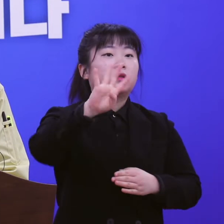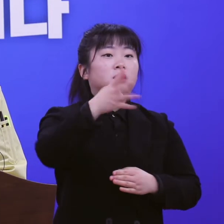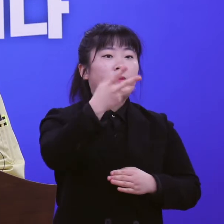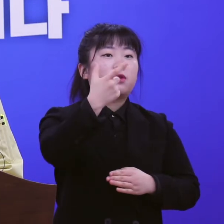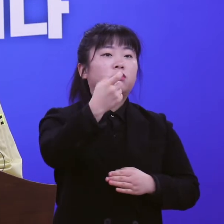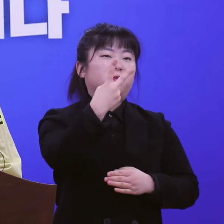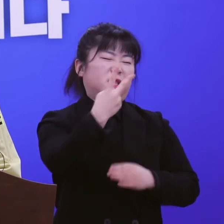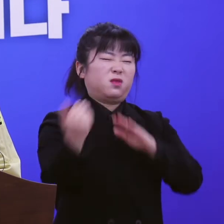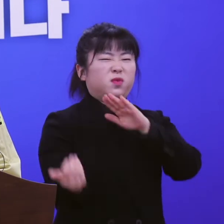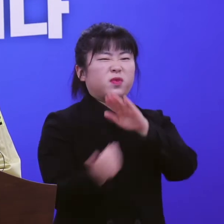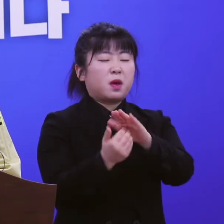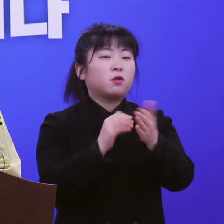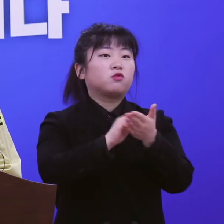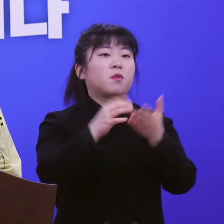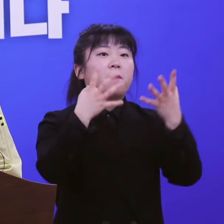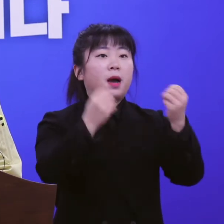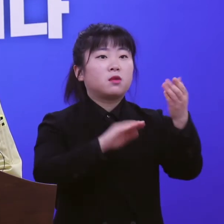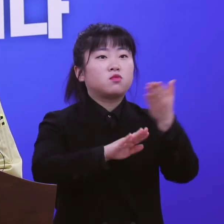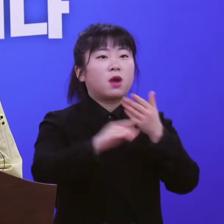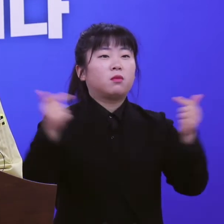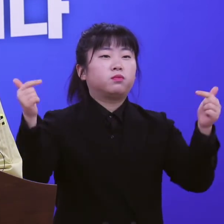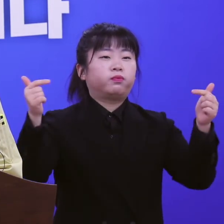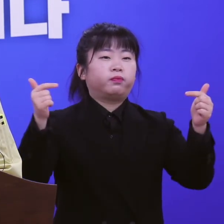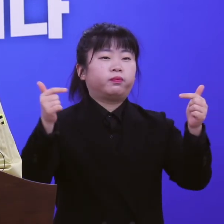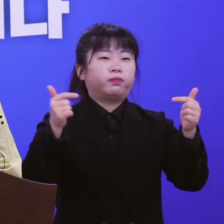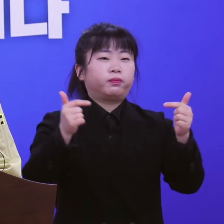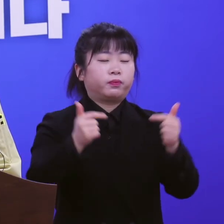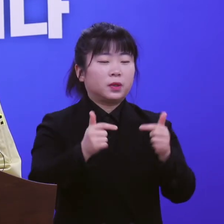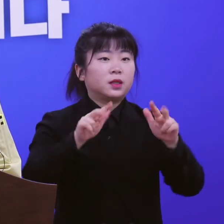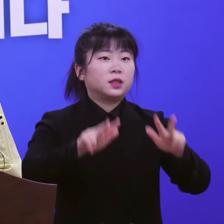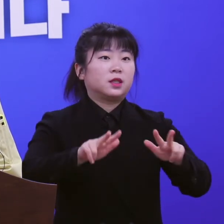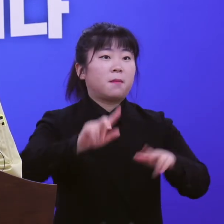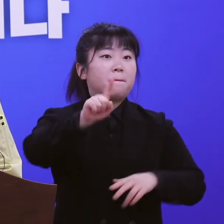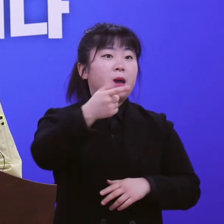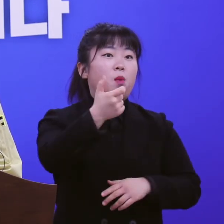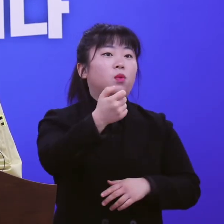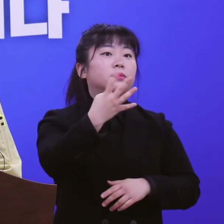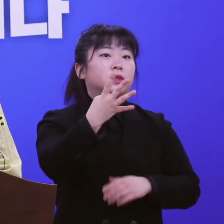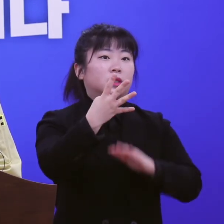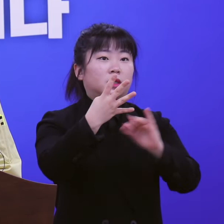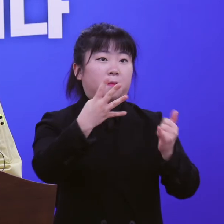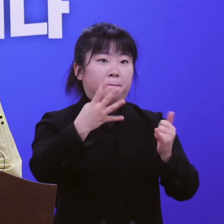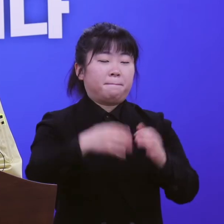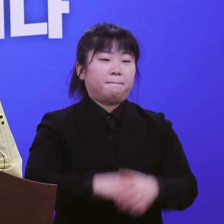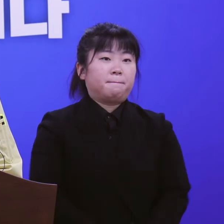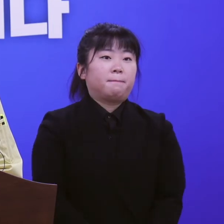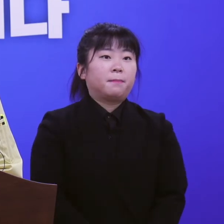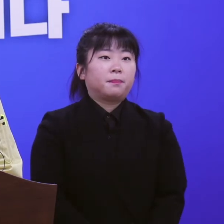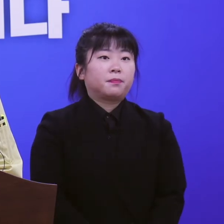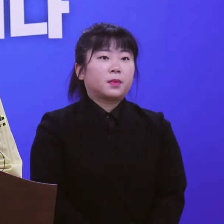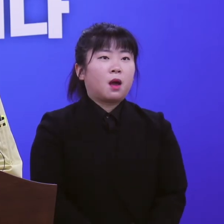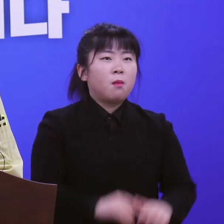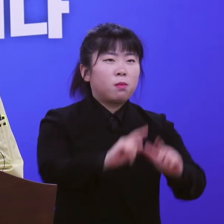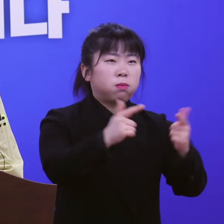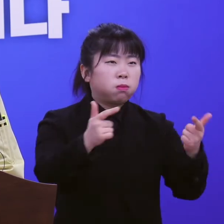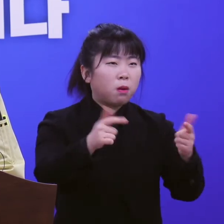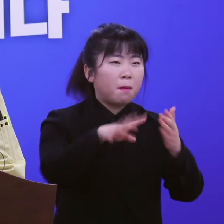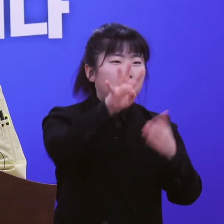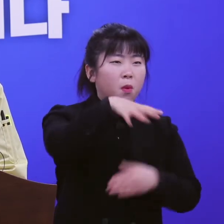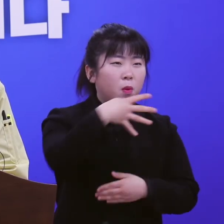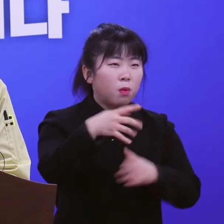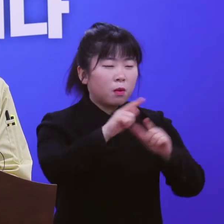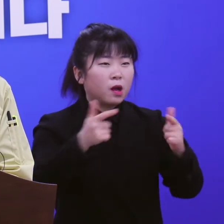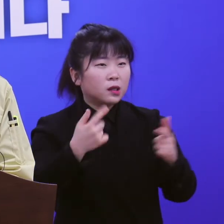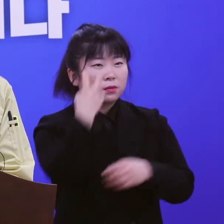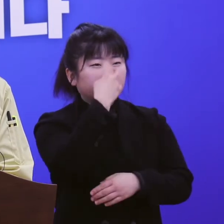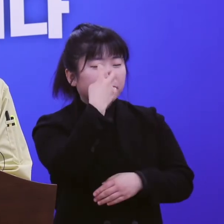기록한 이후 지속적으로 감소해 현재 154명으로 줄었습니다. 여러 지표를 보더라도